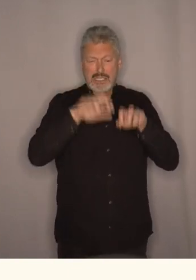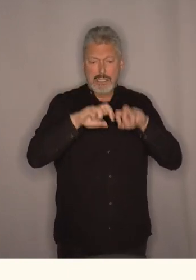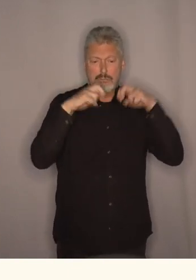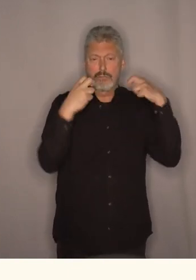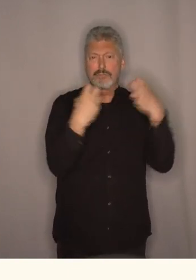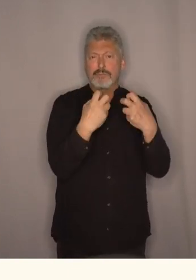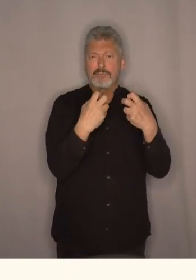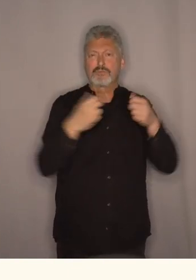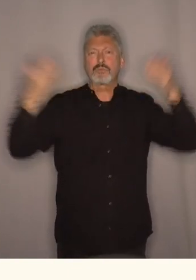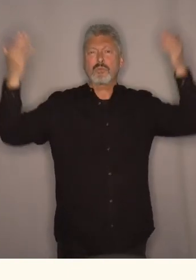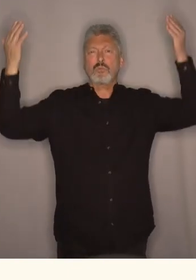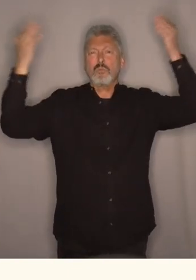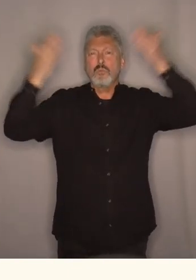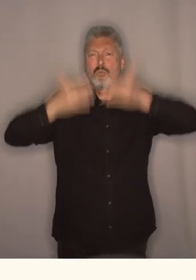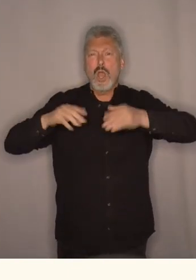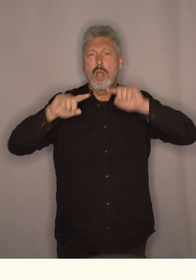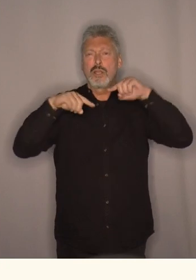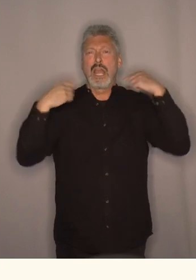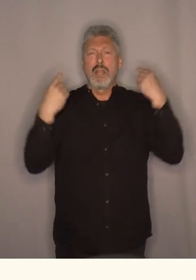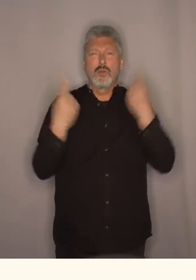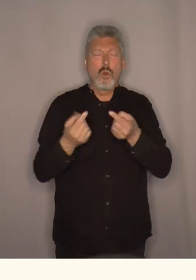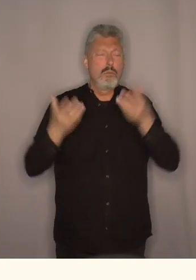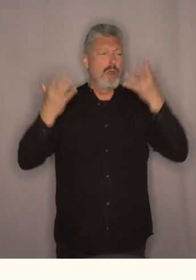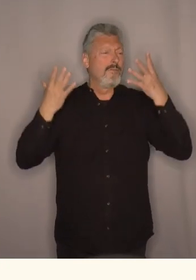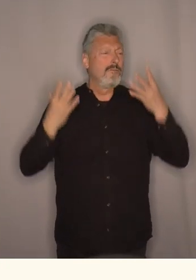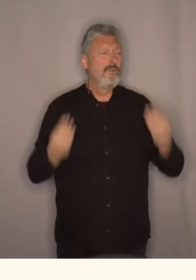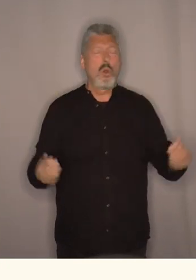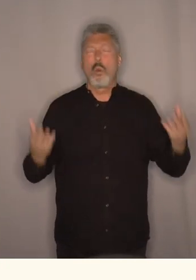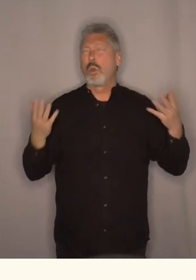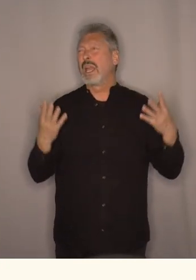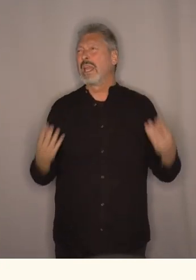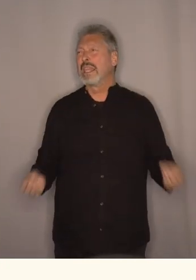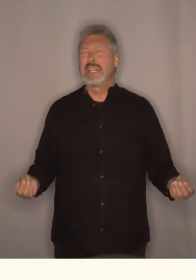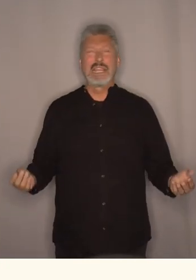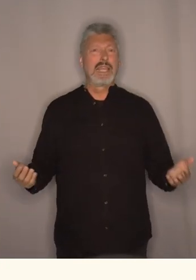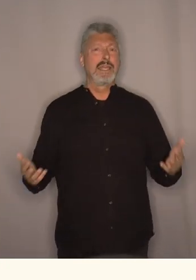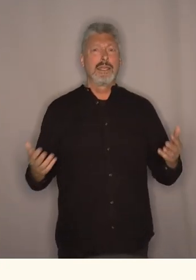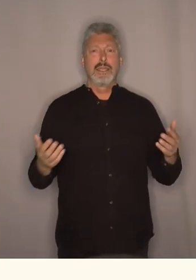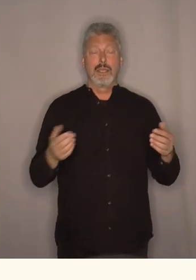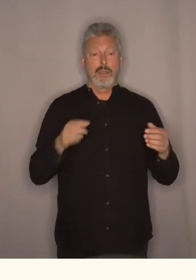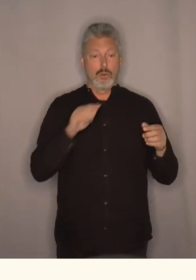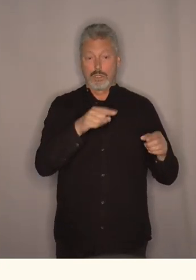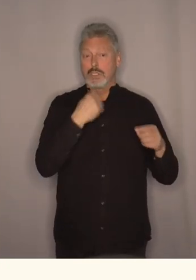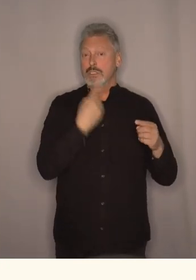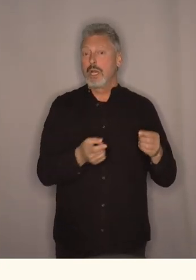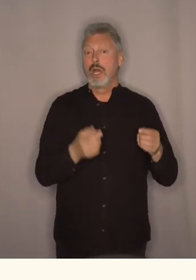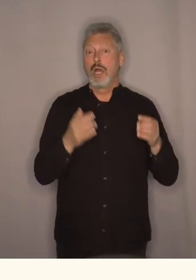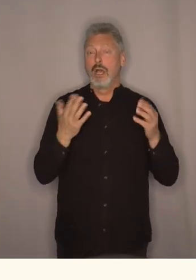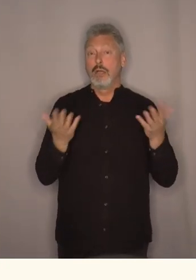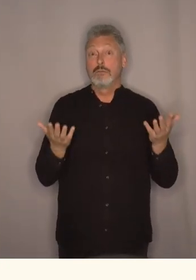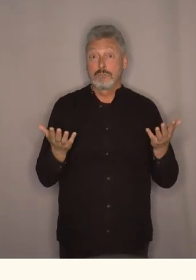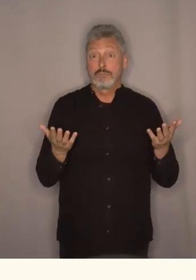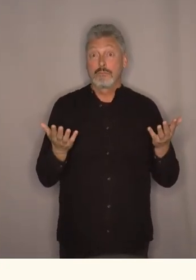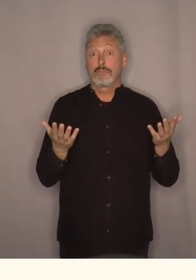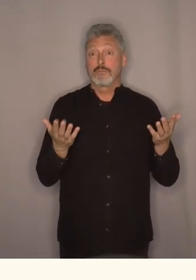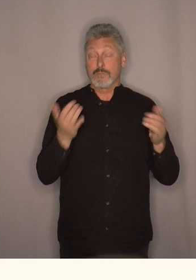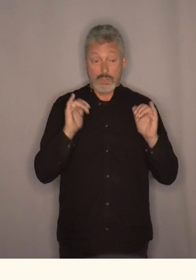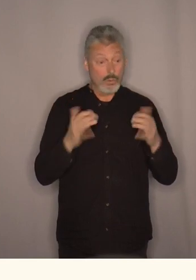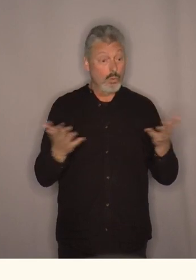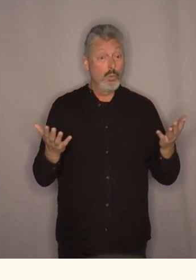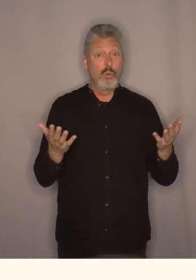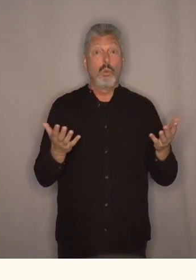i et ganske mørkt rom. Det er fukt i der. Og de forteller at, jo, de